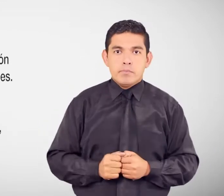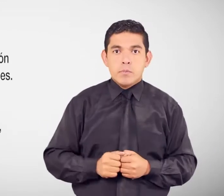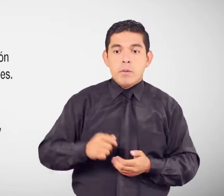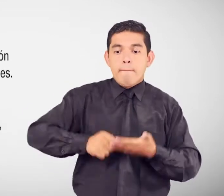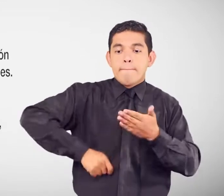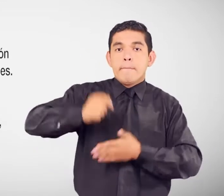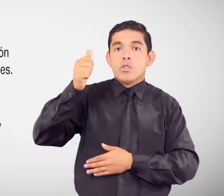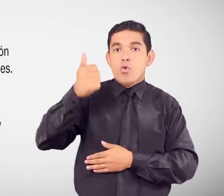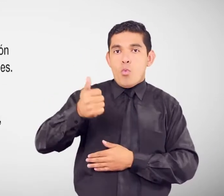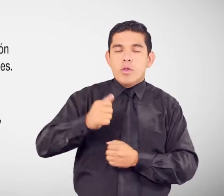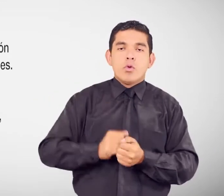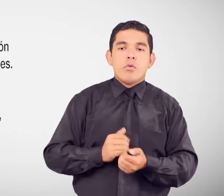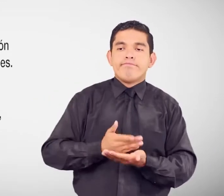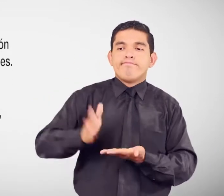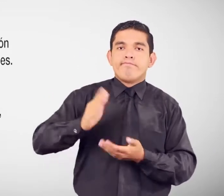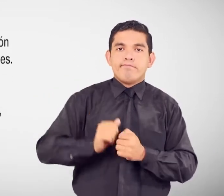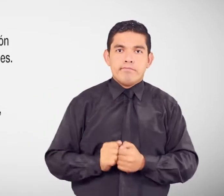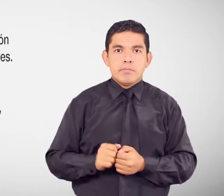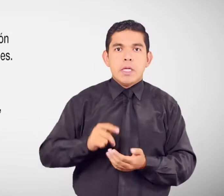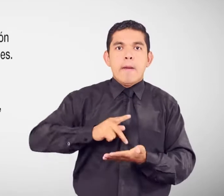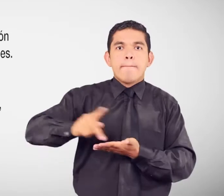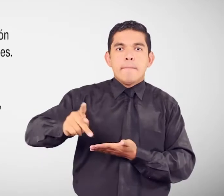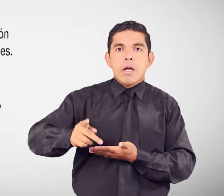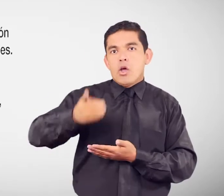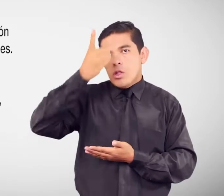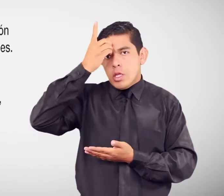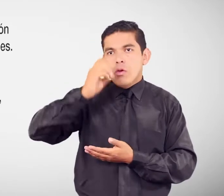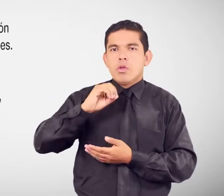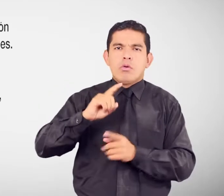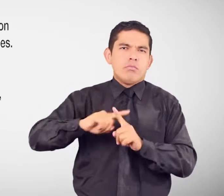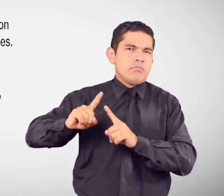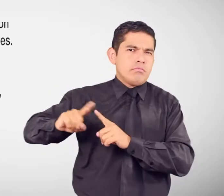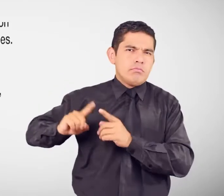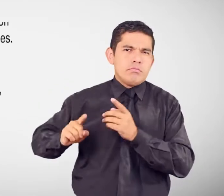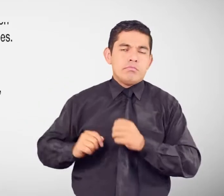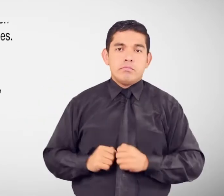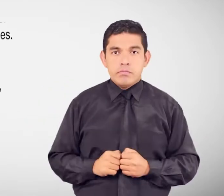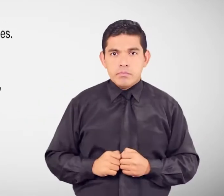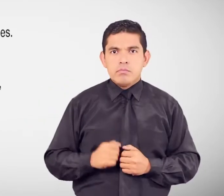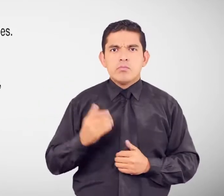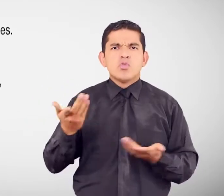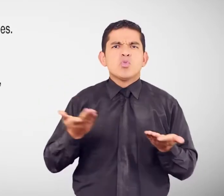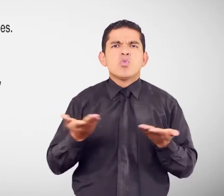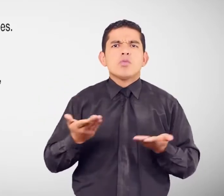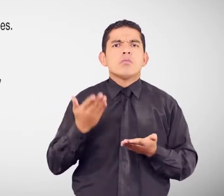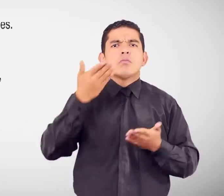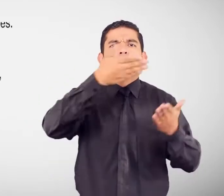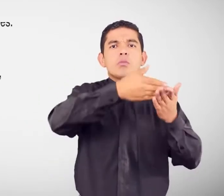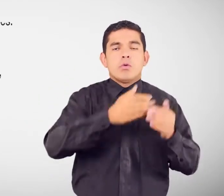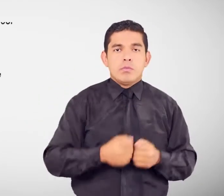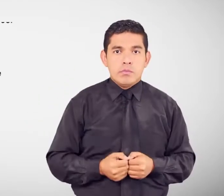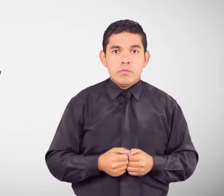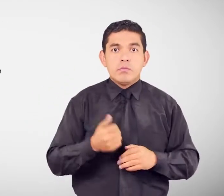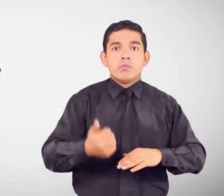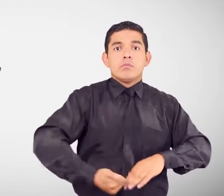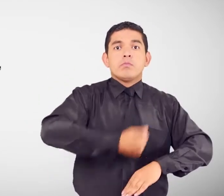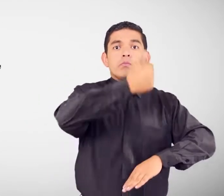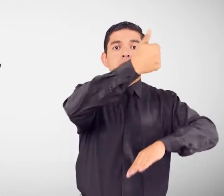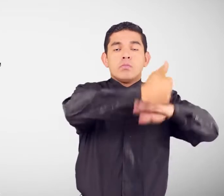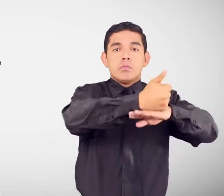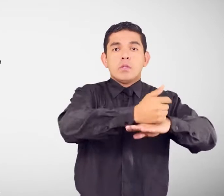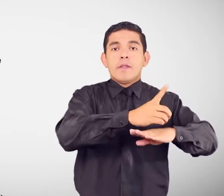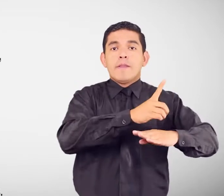bueno, desahucio, pago de haberes y otros afines A donde acudir Tribunal distrital de lo